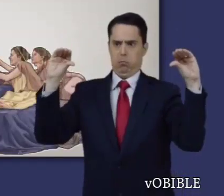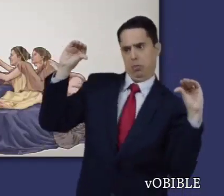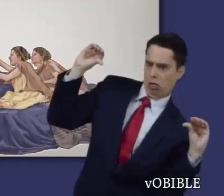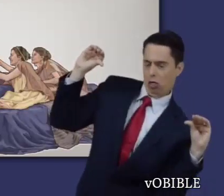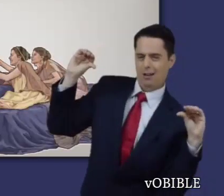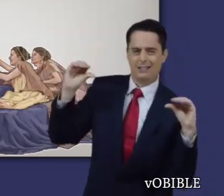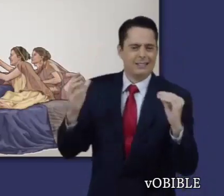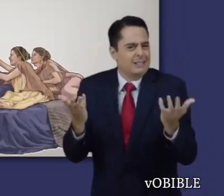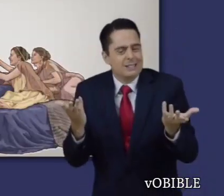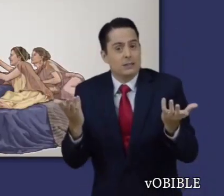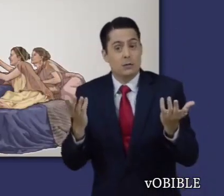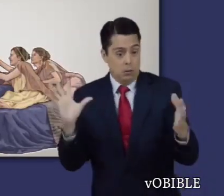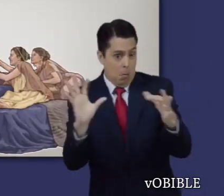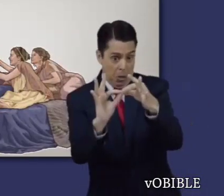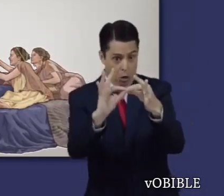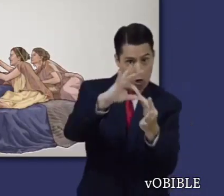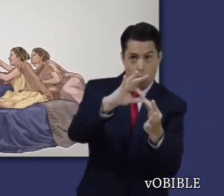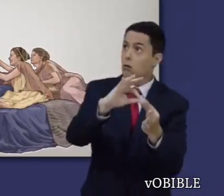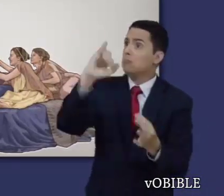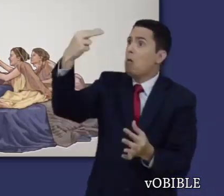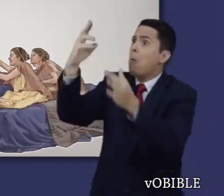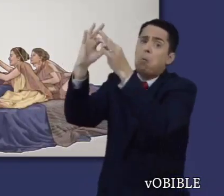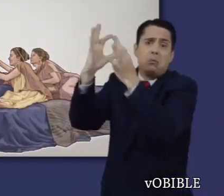amistad solo debilitará la fe del cristiano.